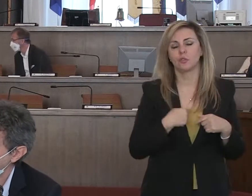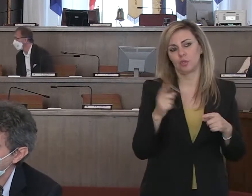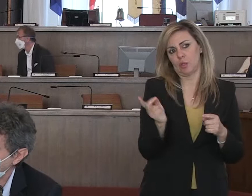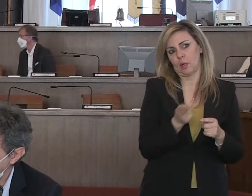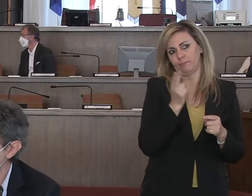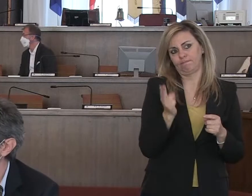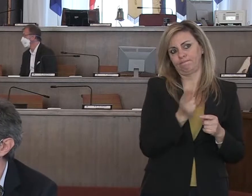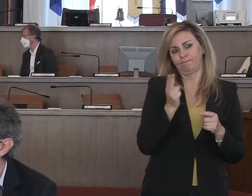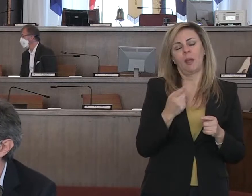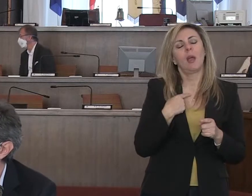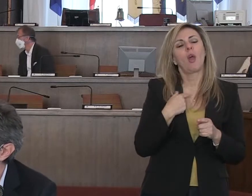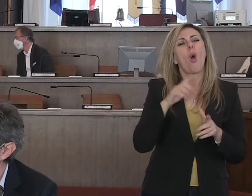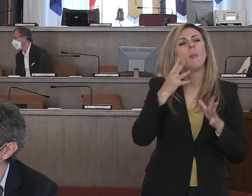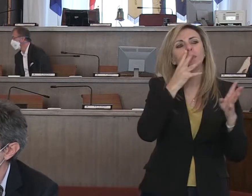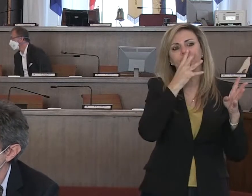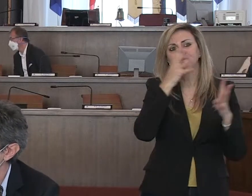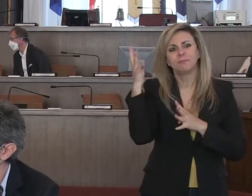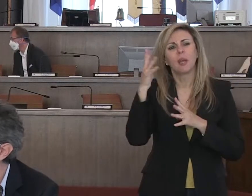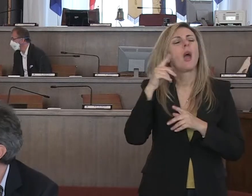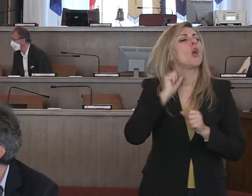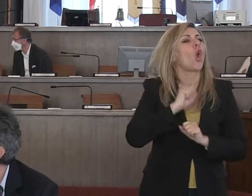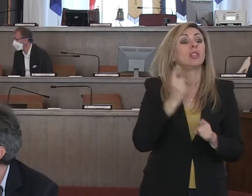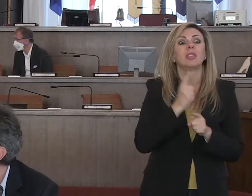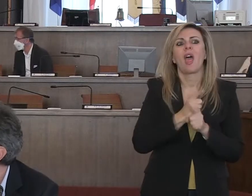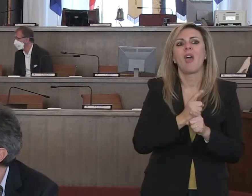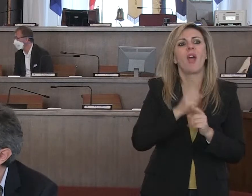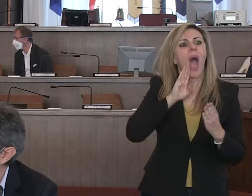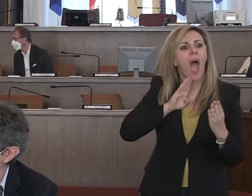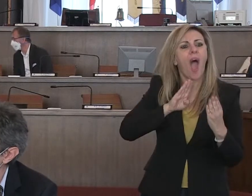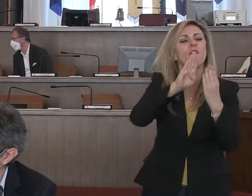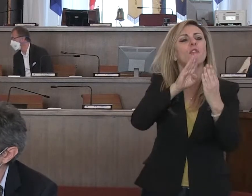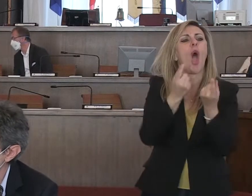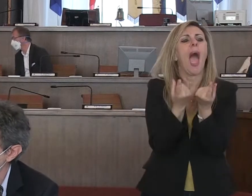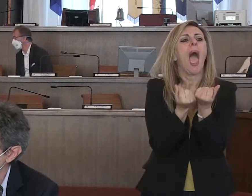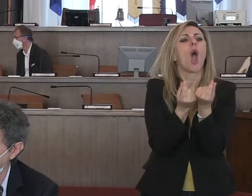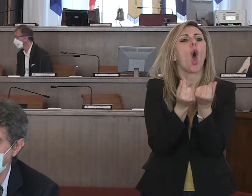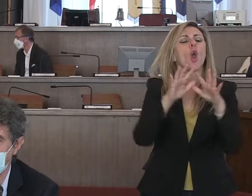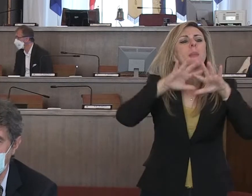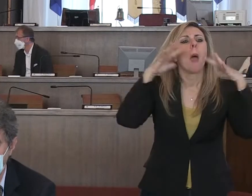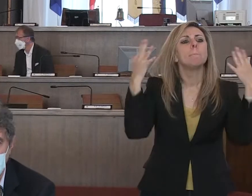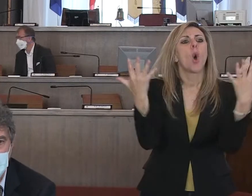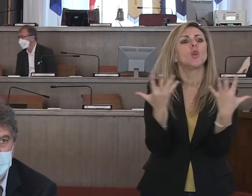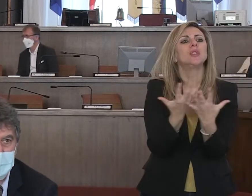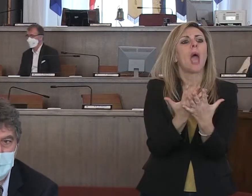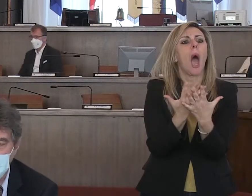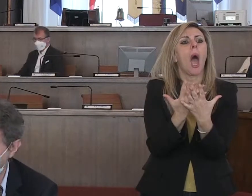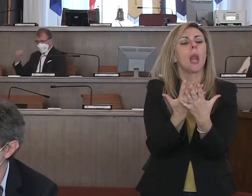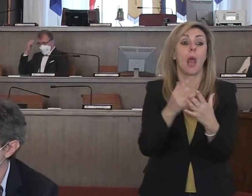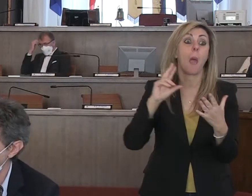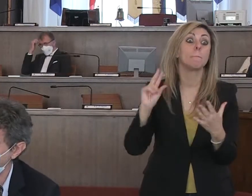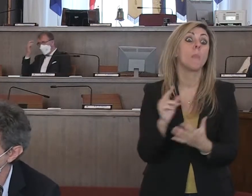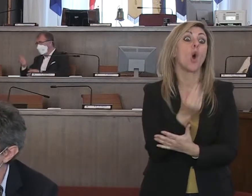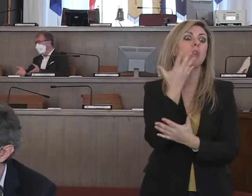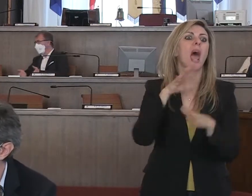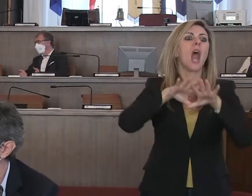malintesa maniera di affrontare l'economia mondiale moderna, contemporanea, la globalizzazione perché